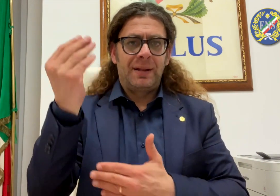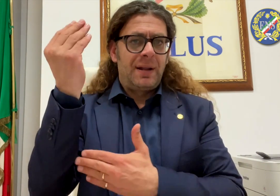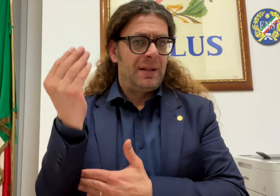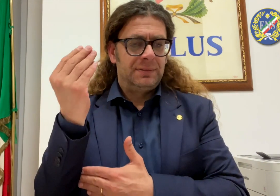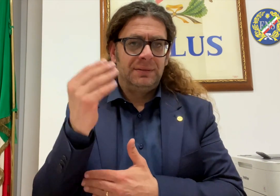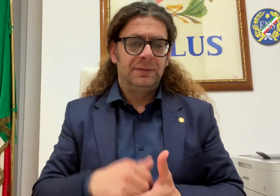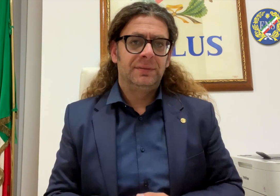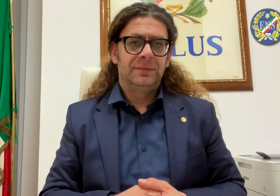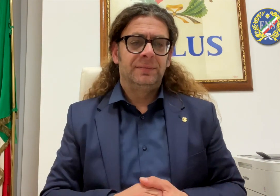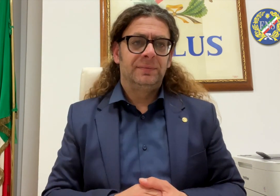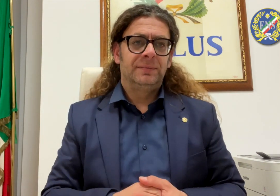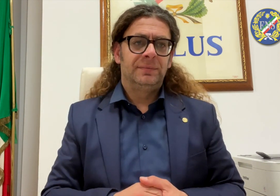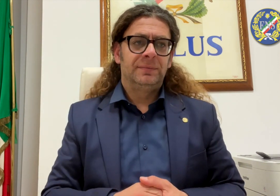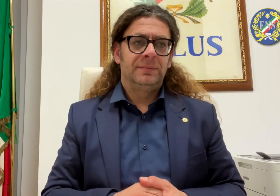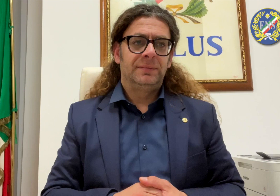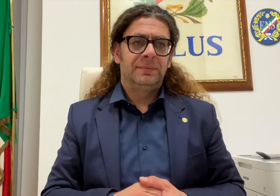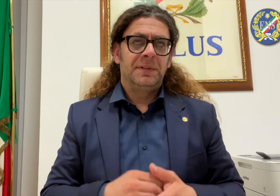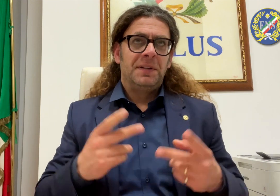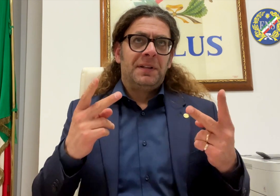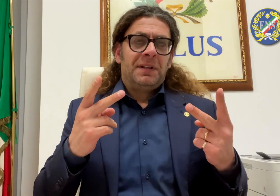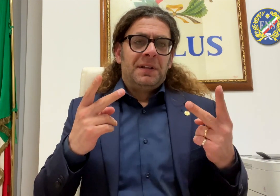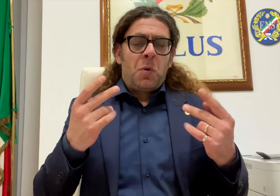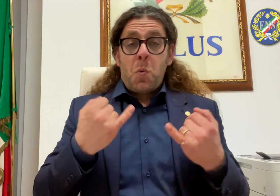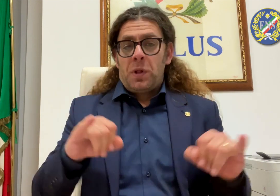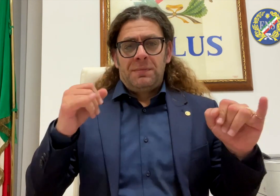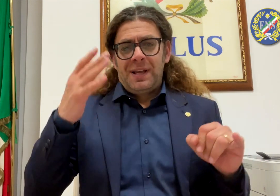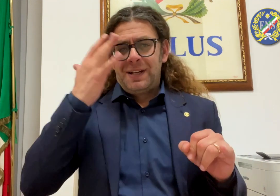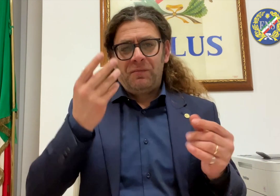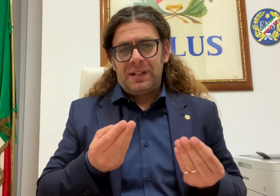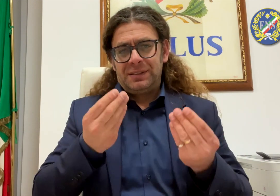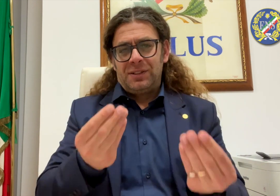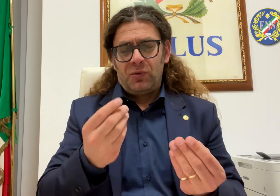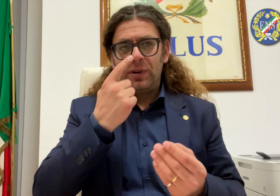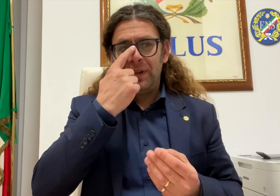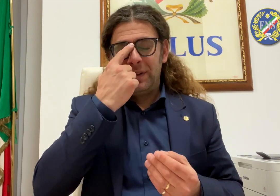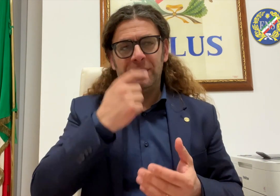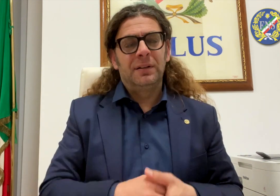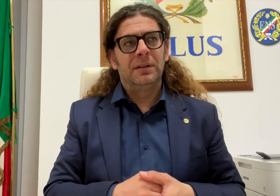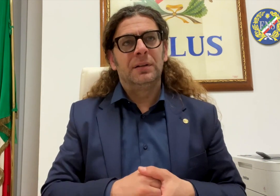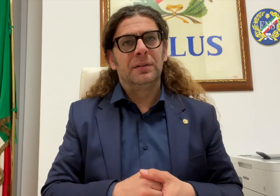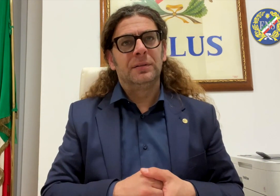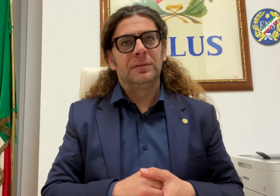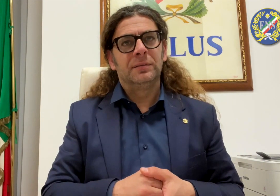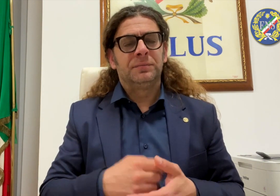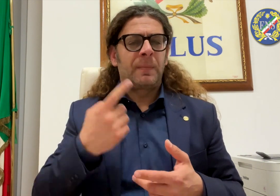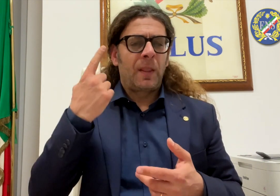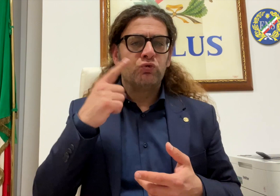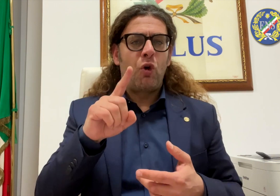FSI. Siamo all'interno di un'unica casa. Il 20 e il 21 maggio prossimi verranno organizzate a